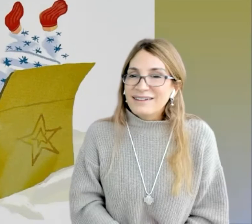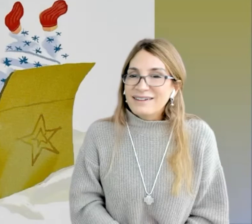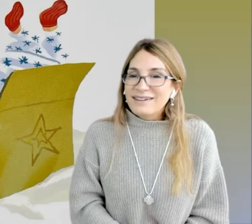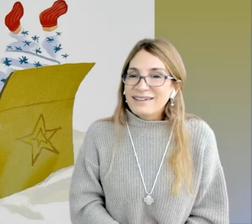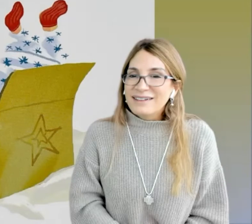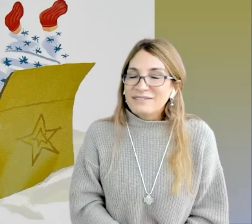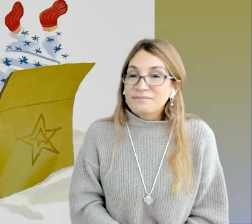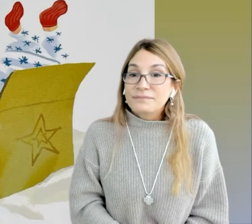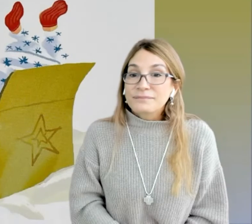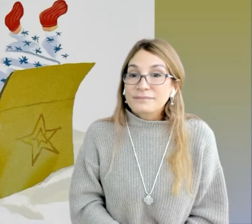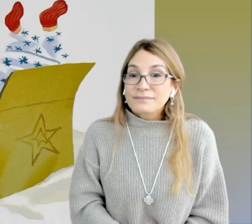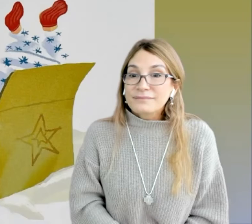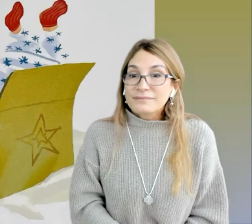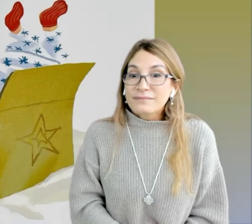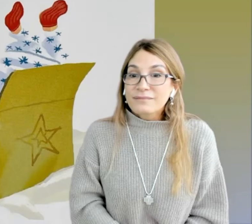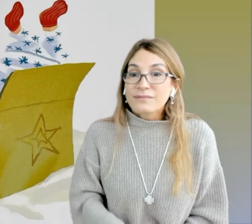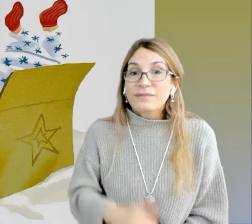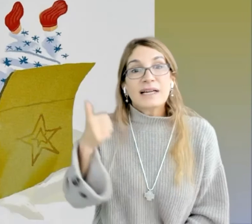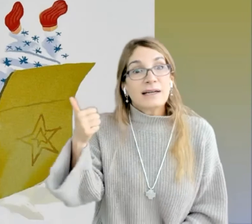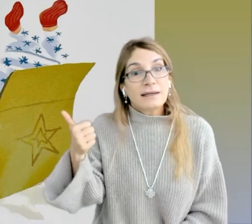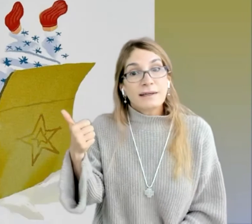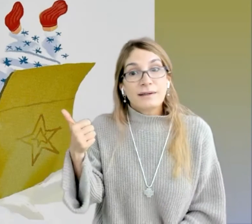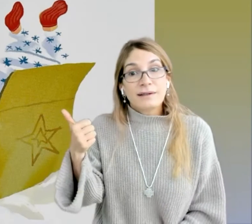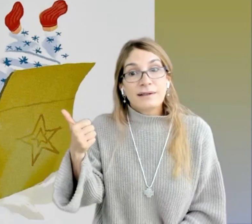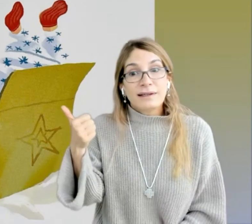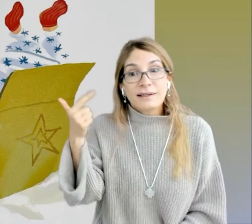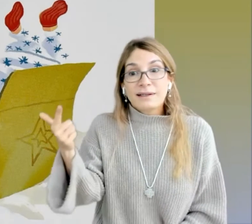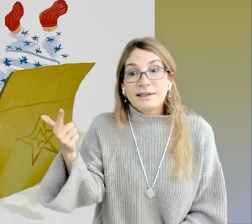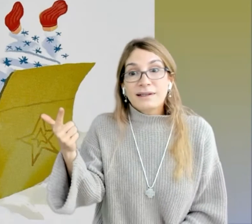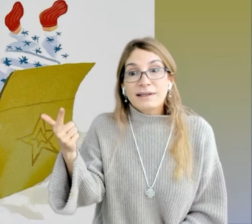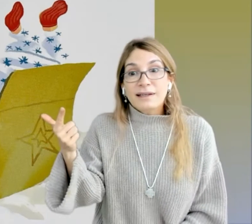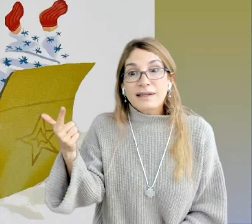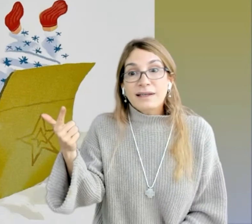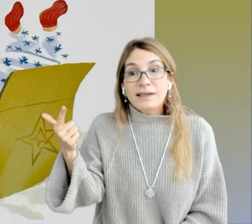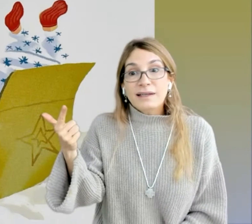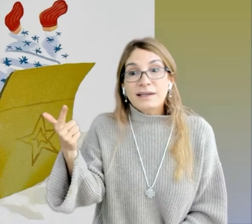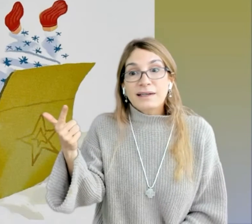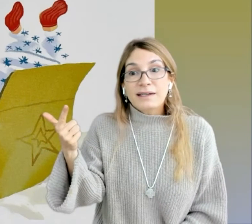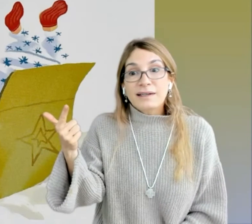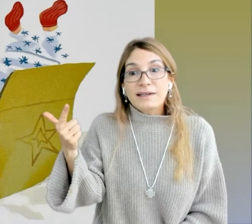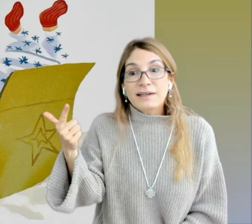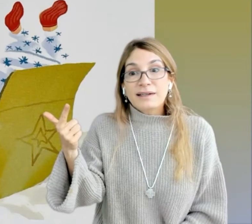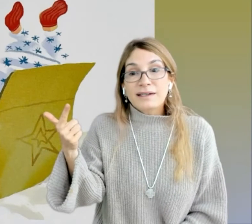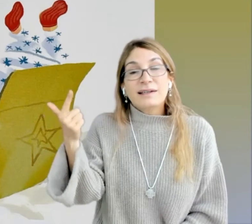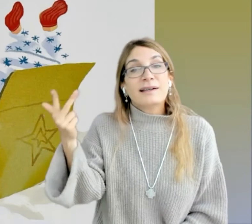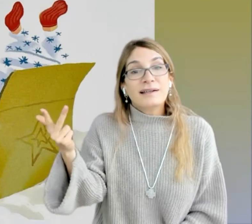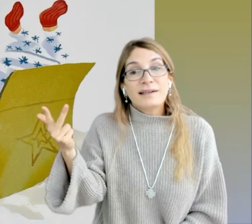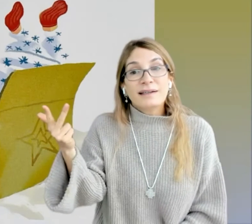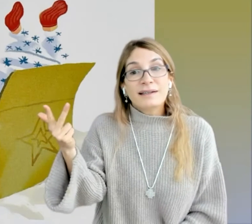porque le va a faltar oxígeno, va a sudar, no va a estar cómodo ahí para dormir, no